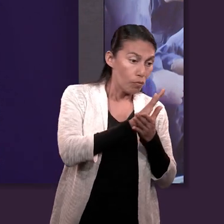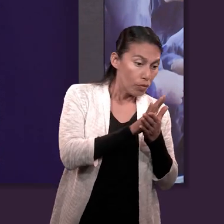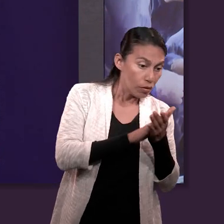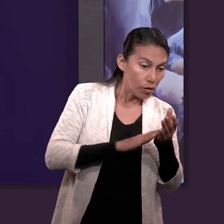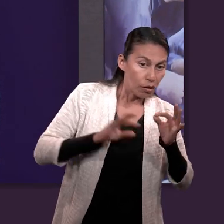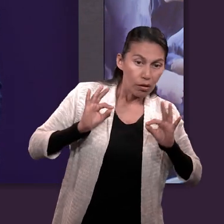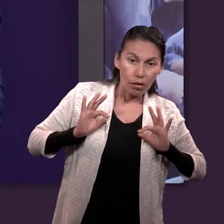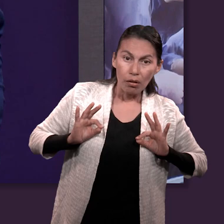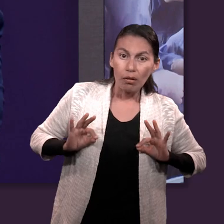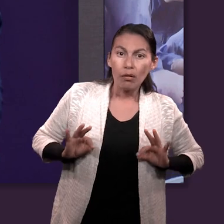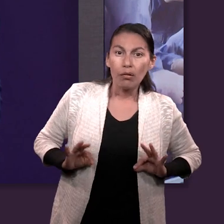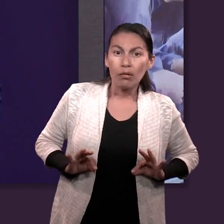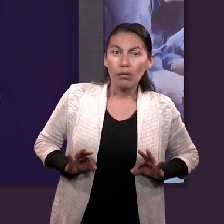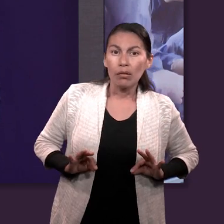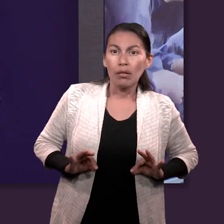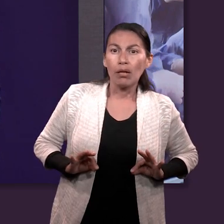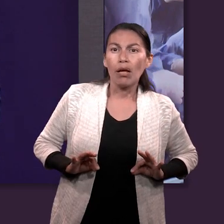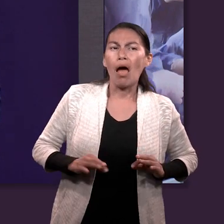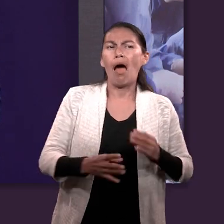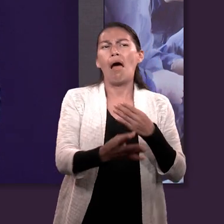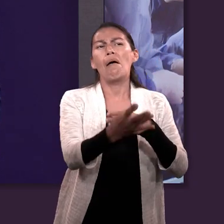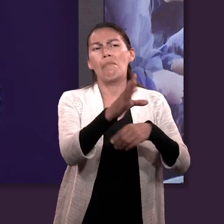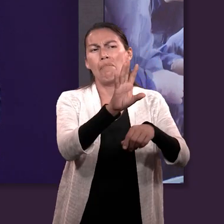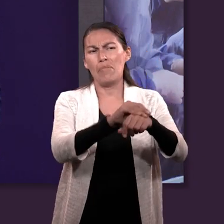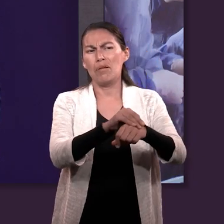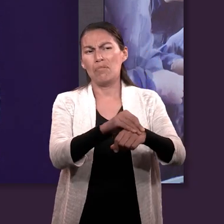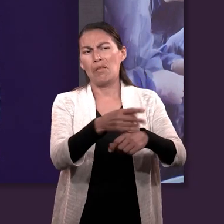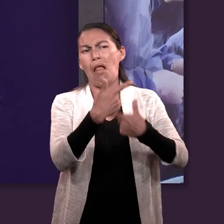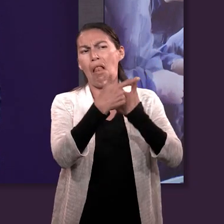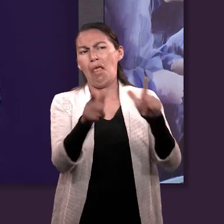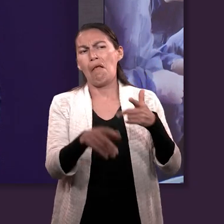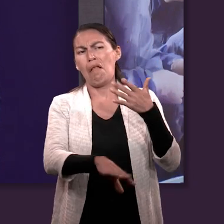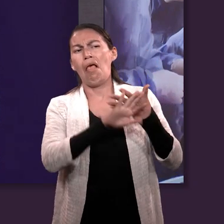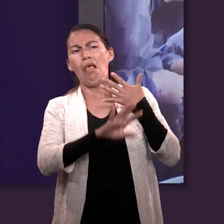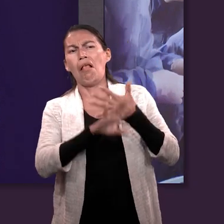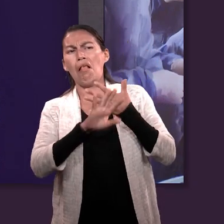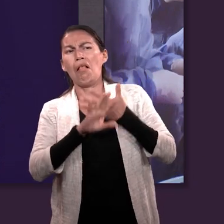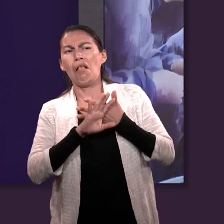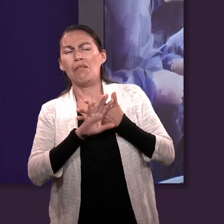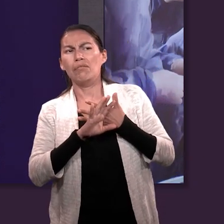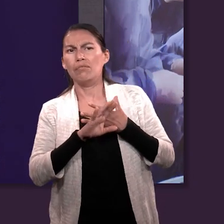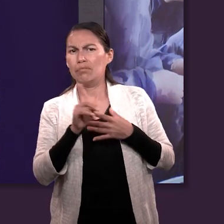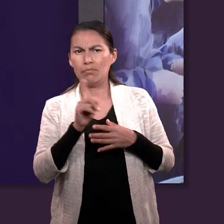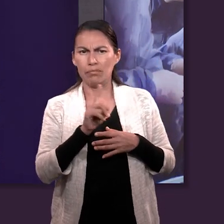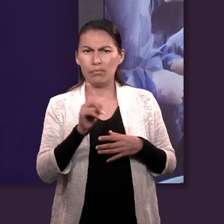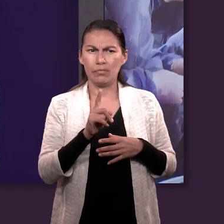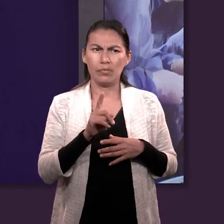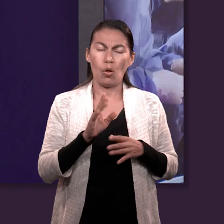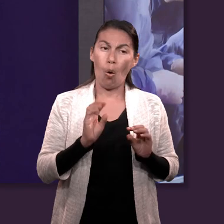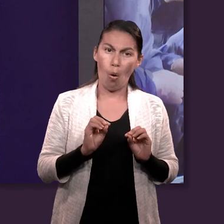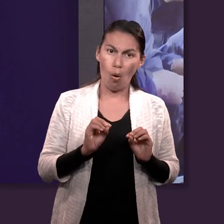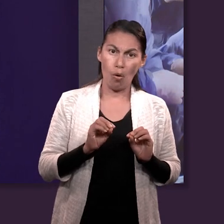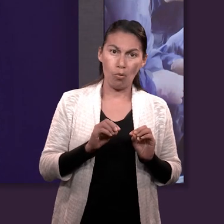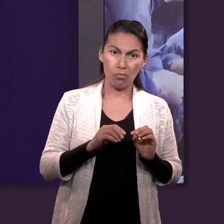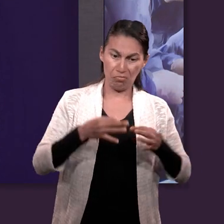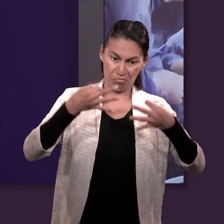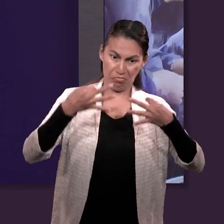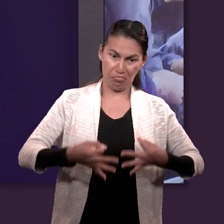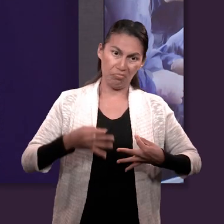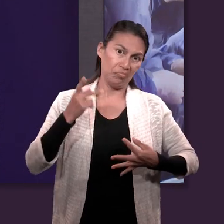en el sentido de que no es dejar dejarte abusar por otra persona, no es ser políticamente correcto nada más,